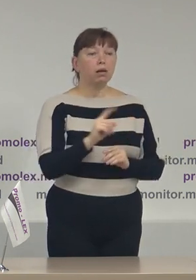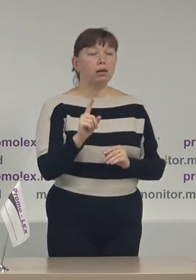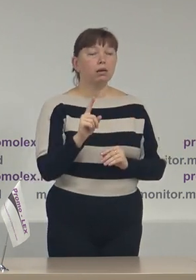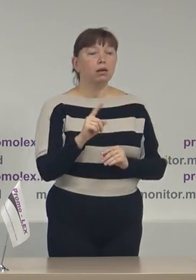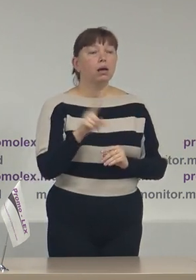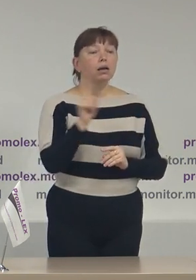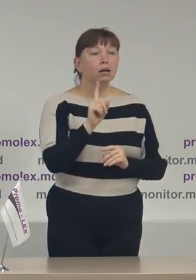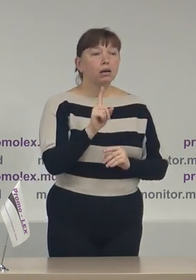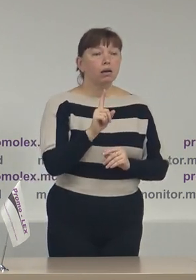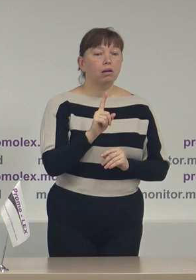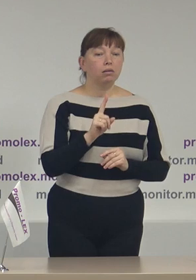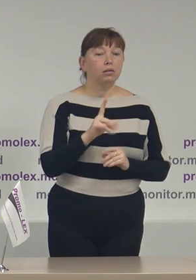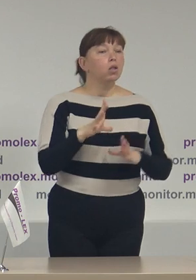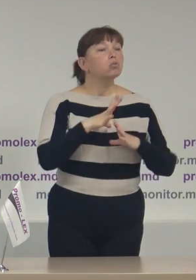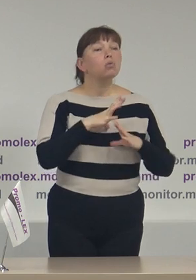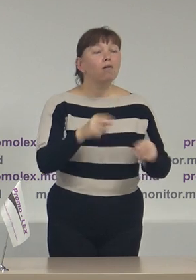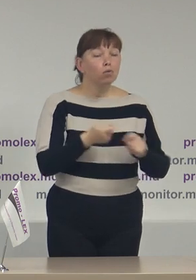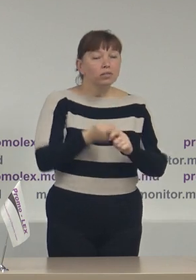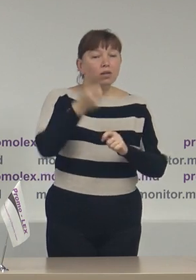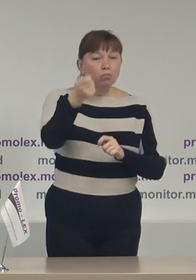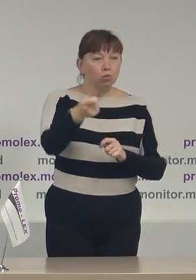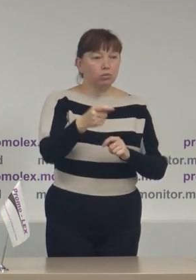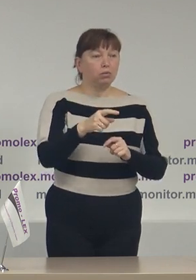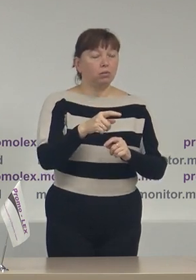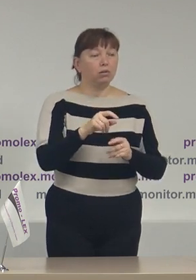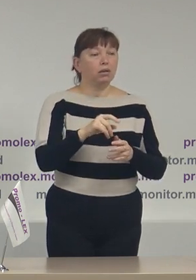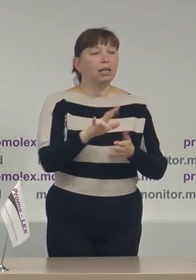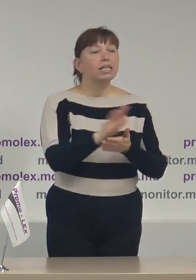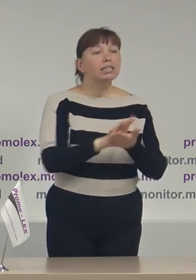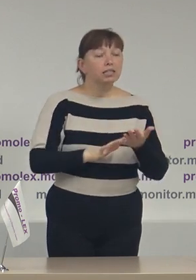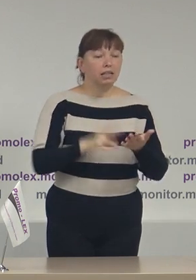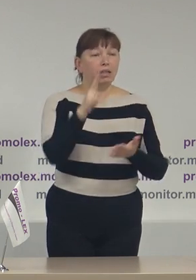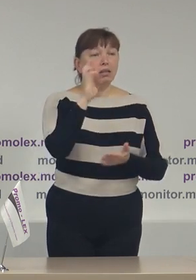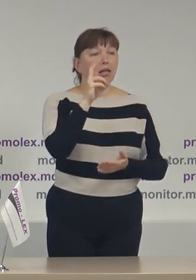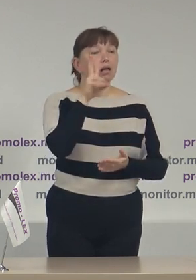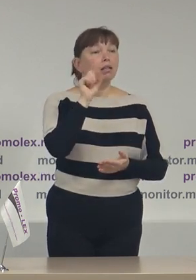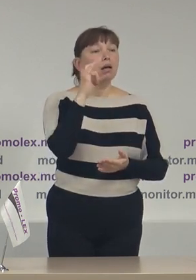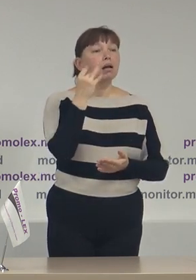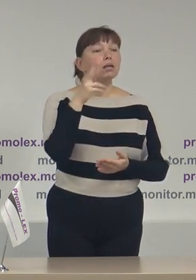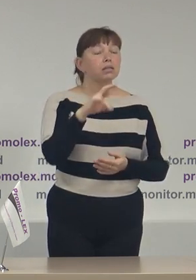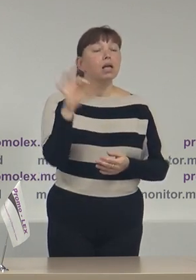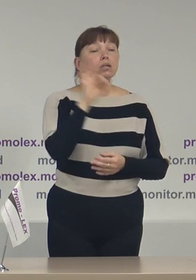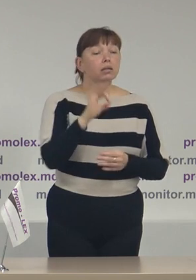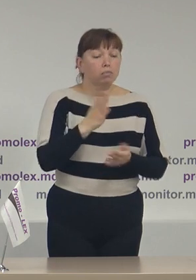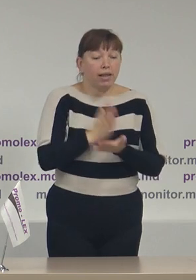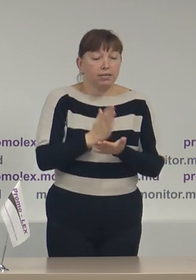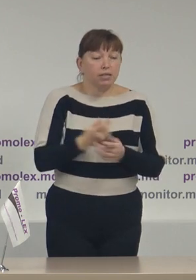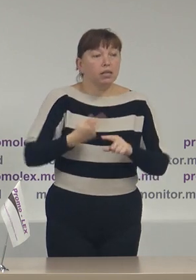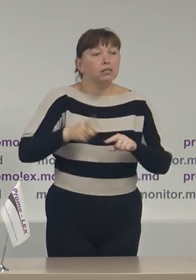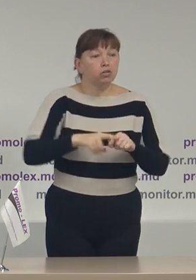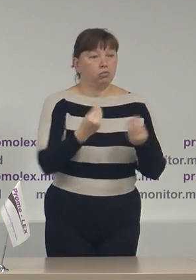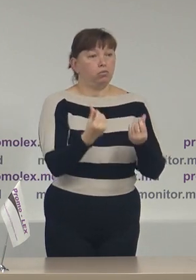faptul că nu a fost depusă o declarație inițială despre existența resursulor în cont.